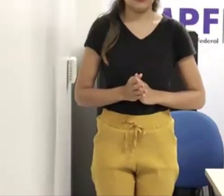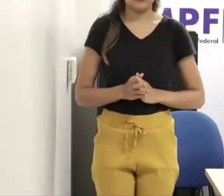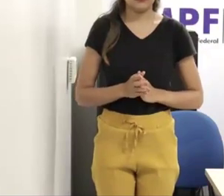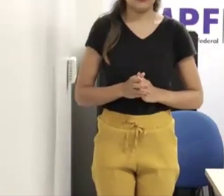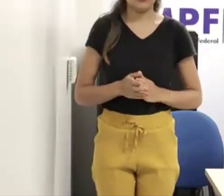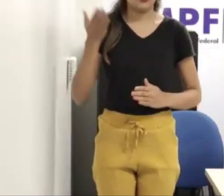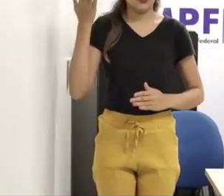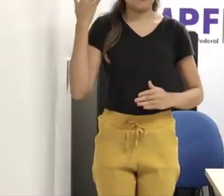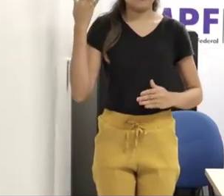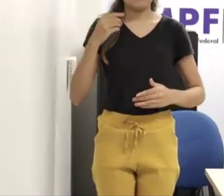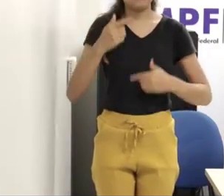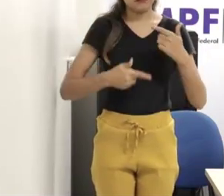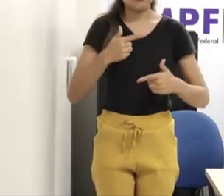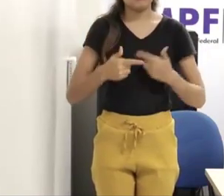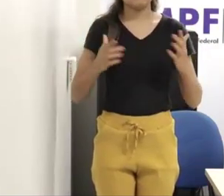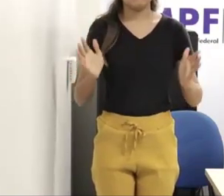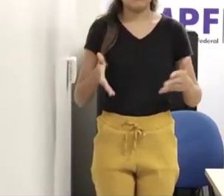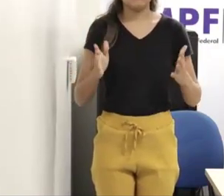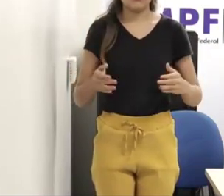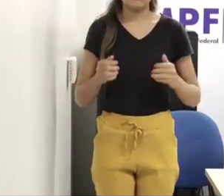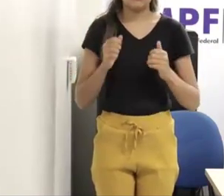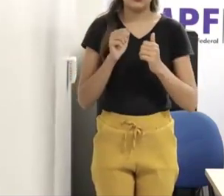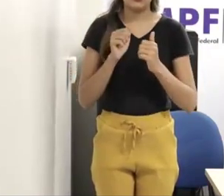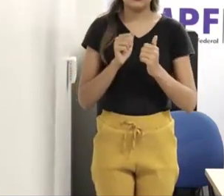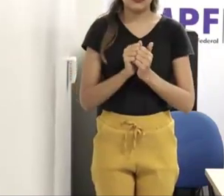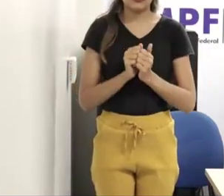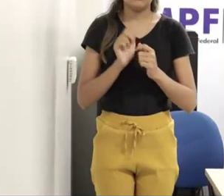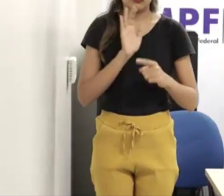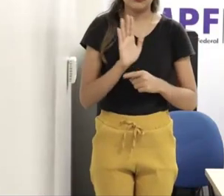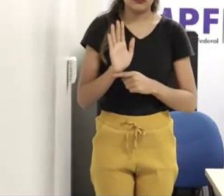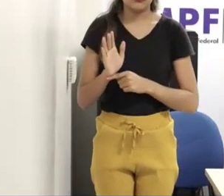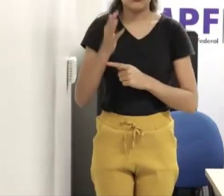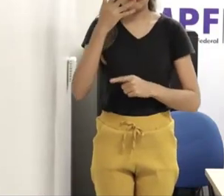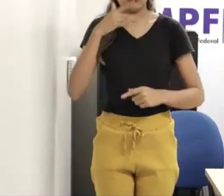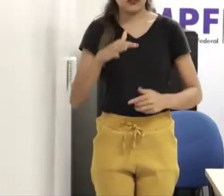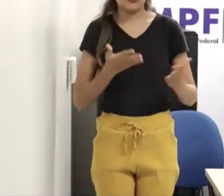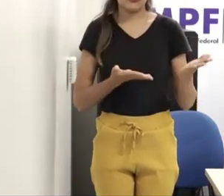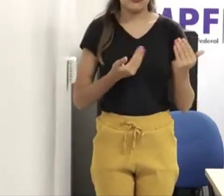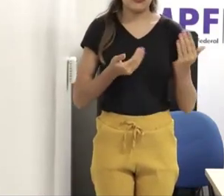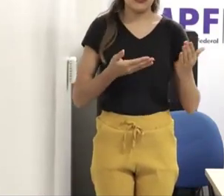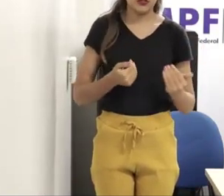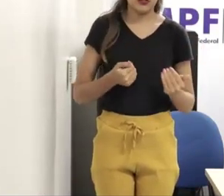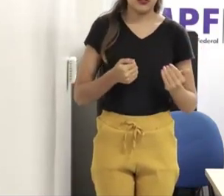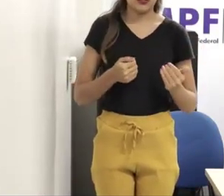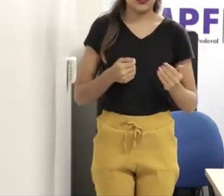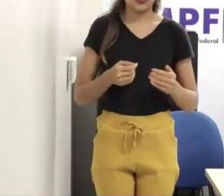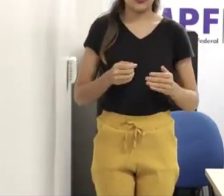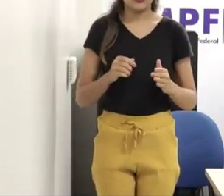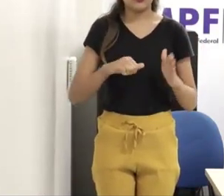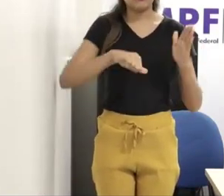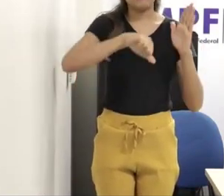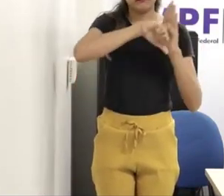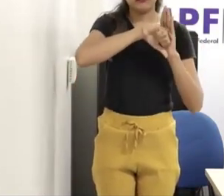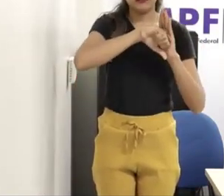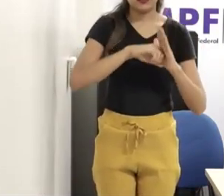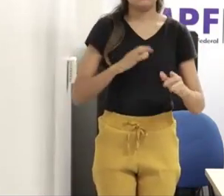infratores na Fundação Casa de São Paulo, projeto NEIAM, de inclusão de jovens atípicos na escola